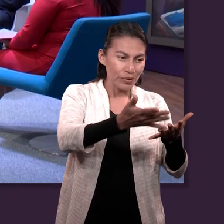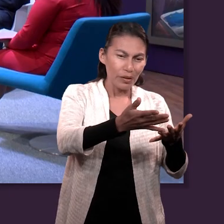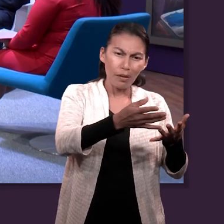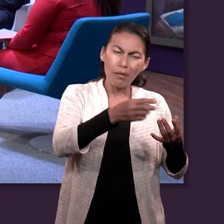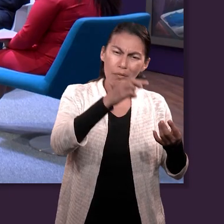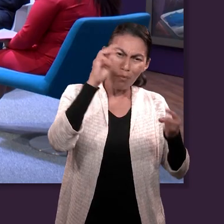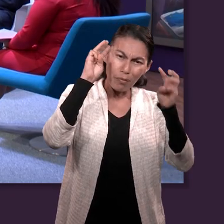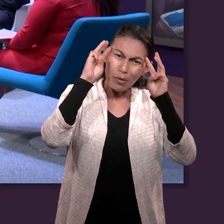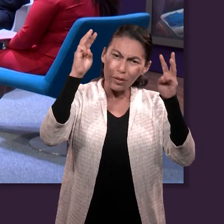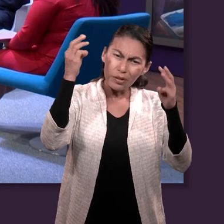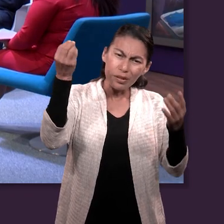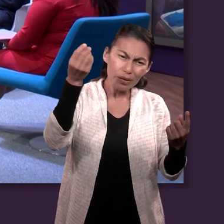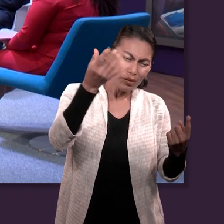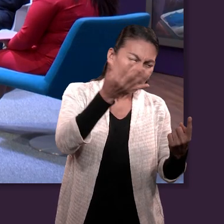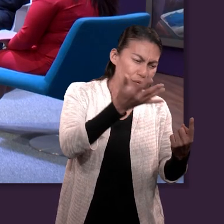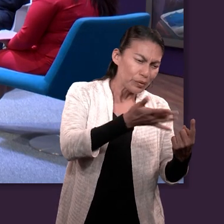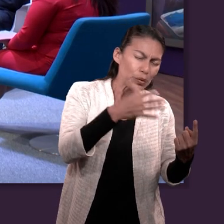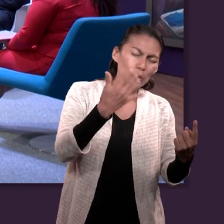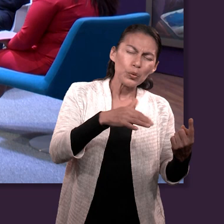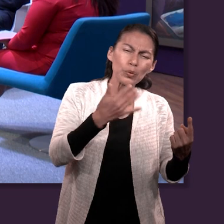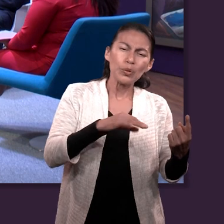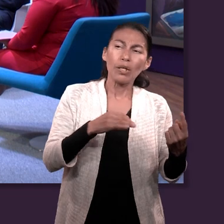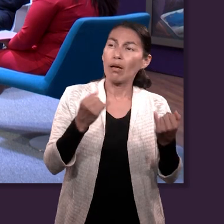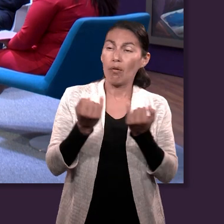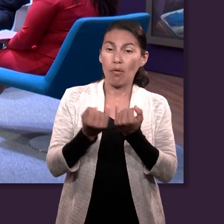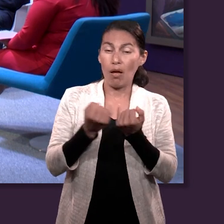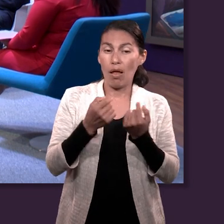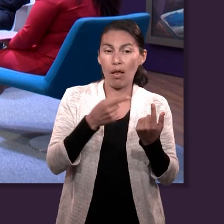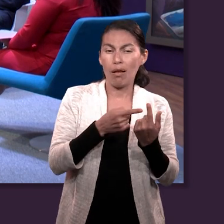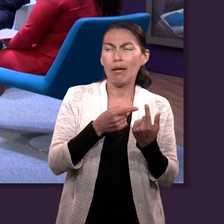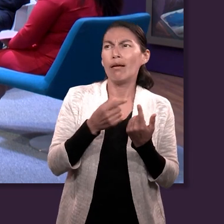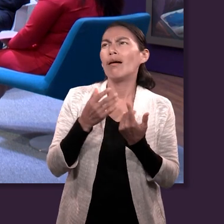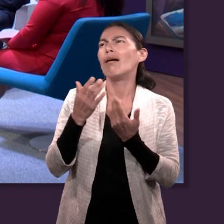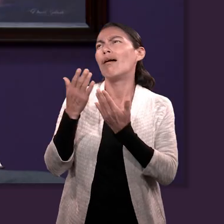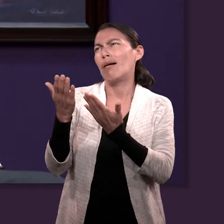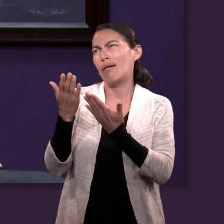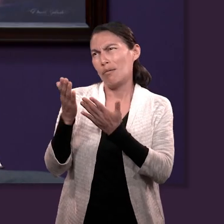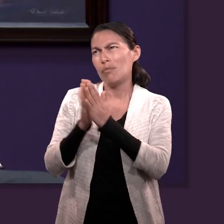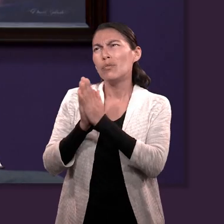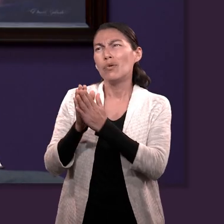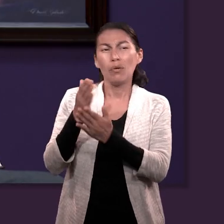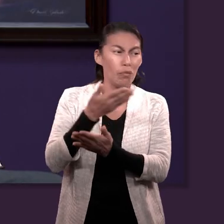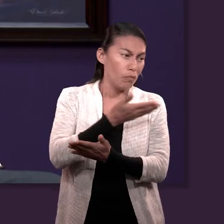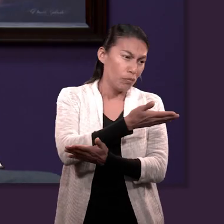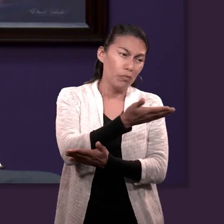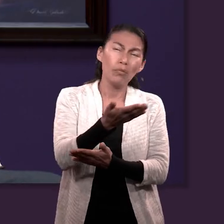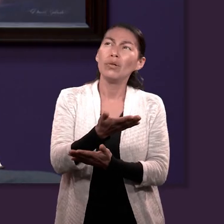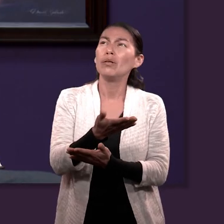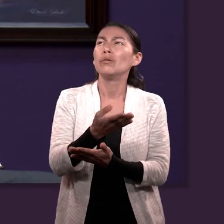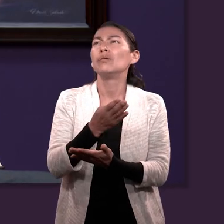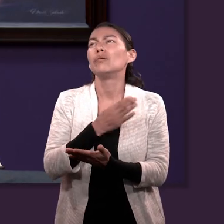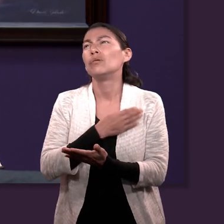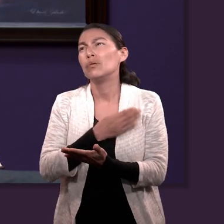que tenía a Moisés era gracia de Dios, ¿no? Pero finalmente también tenía